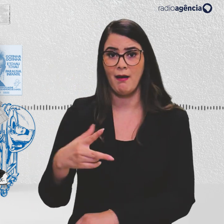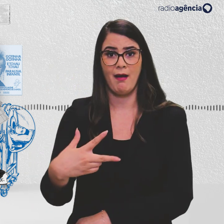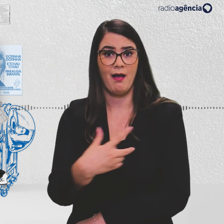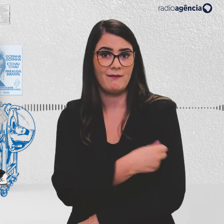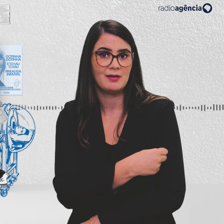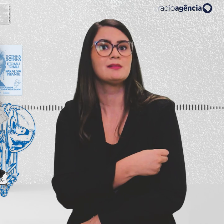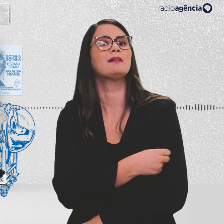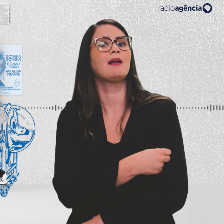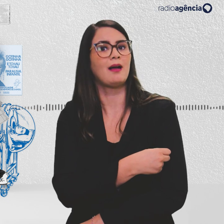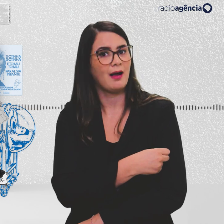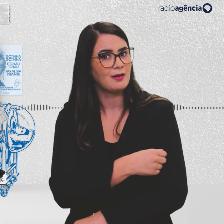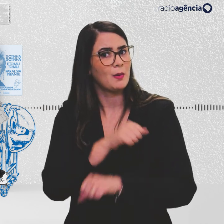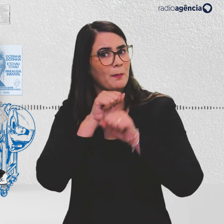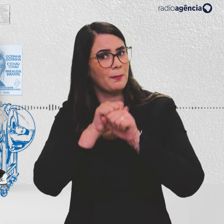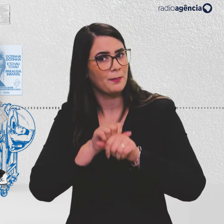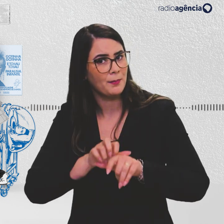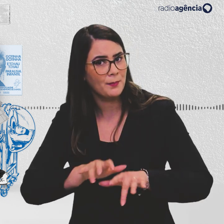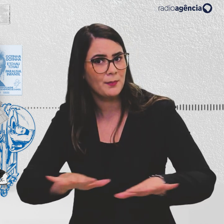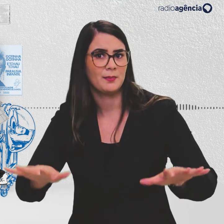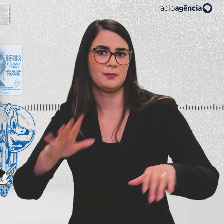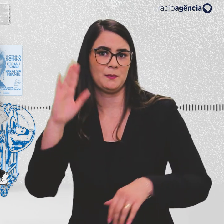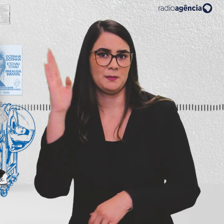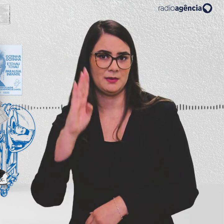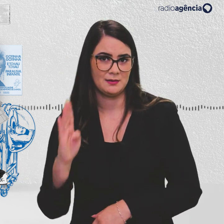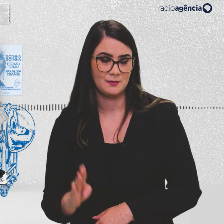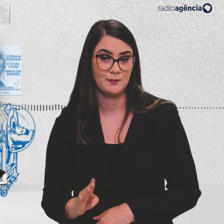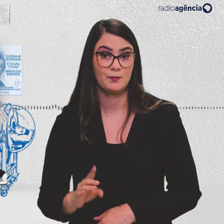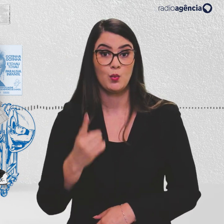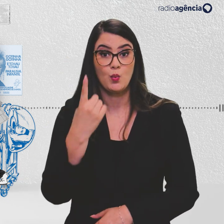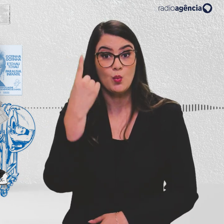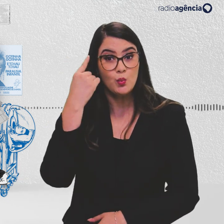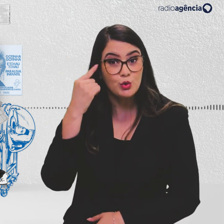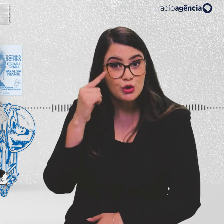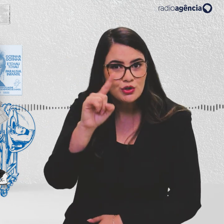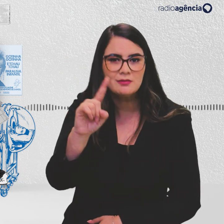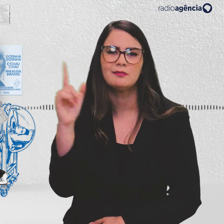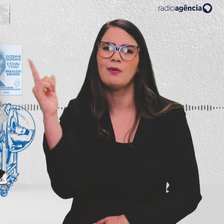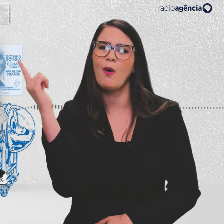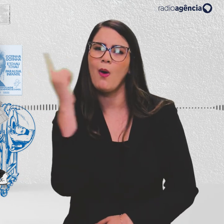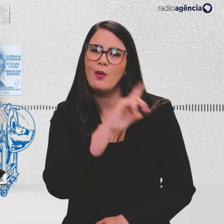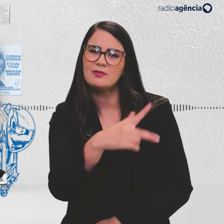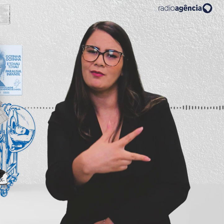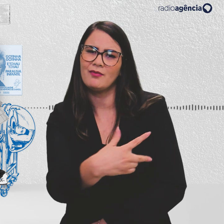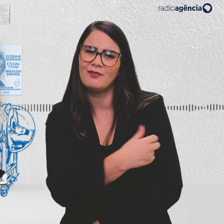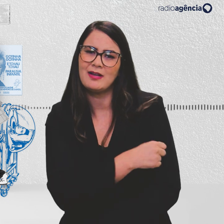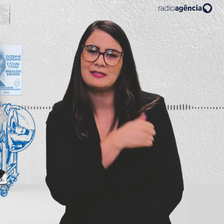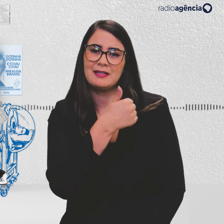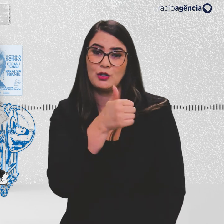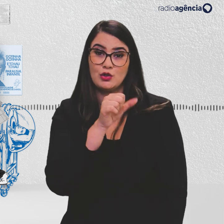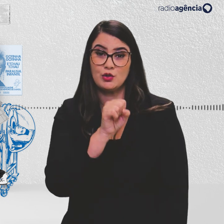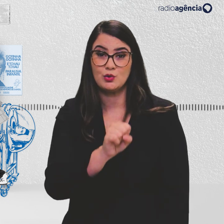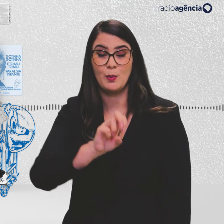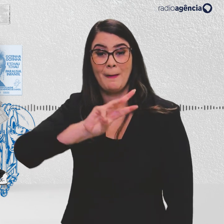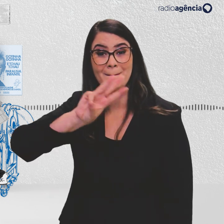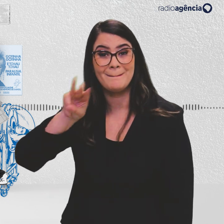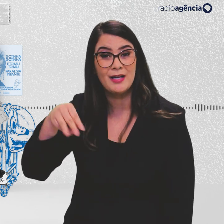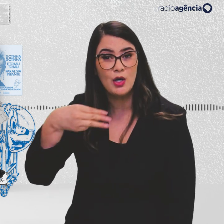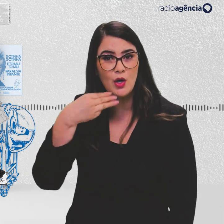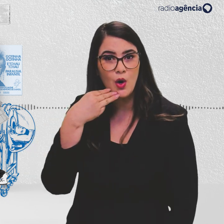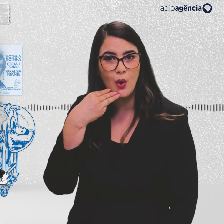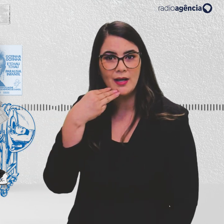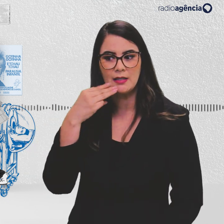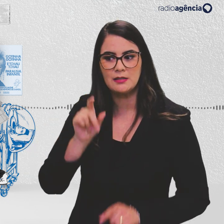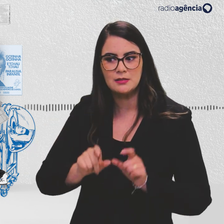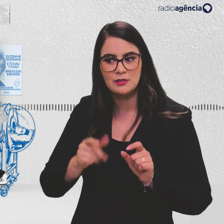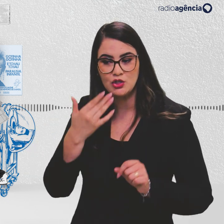com altas coberturas vacinais. Em um dia, se conseguia vacinar 18 milhões de crianças.